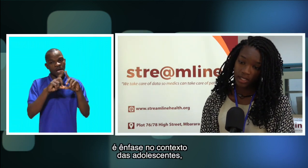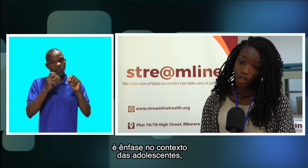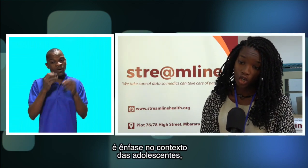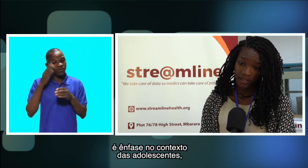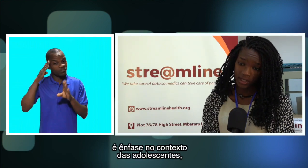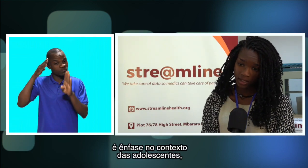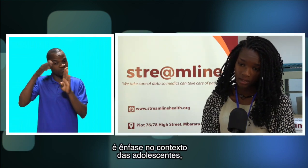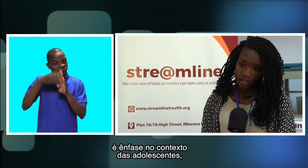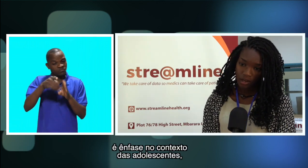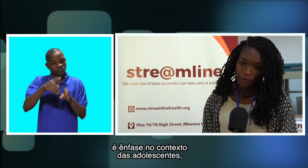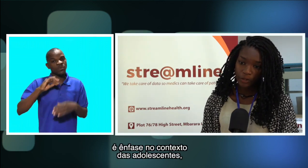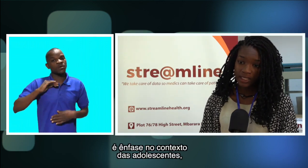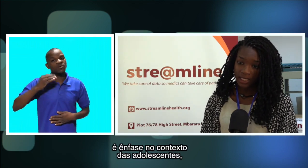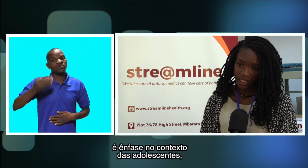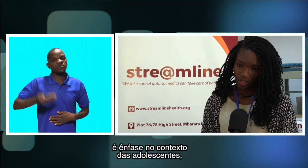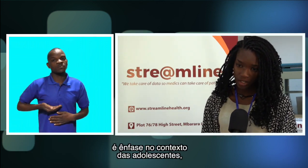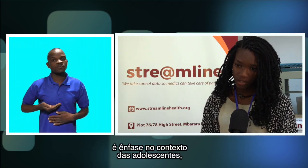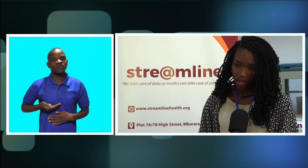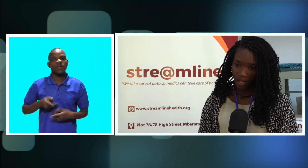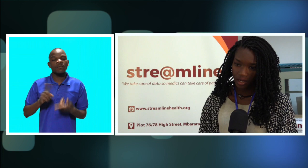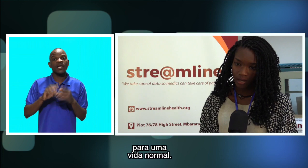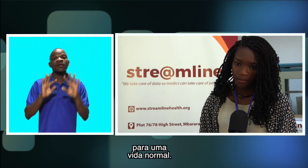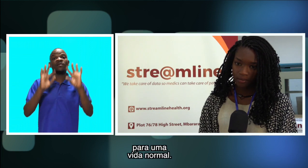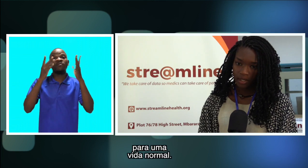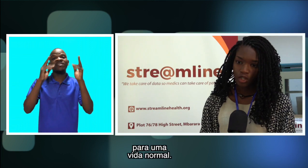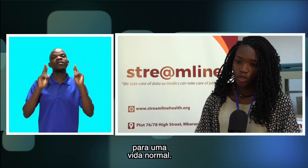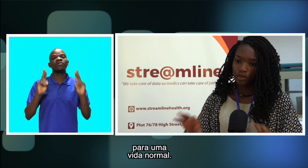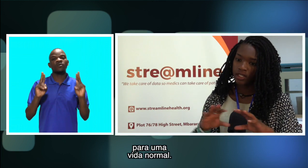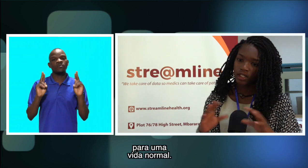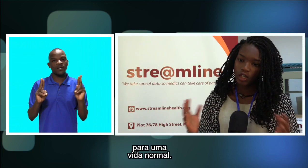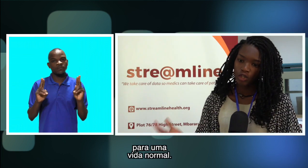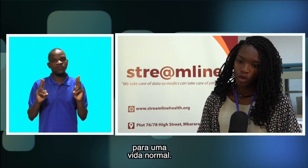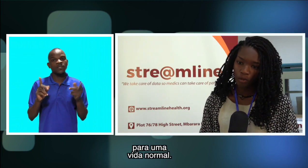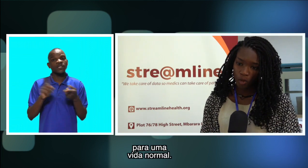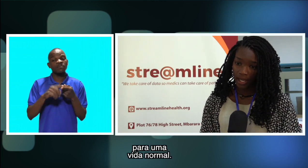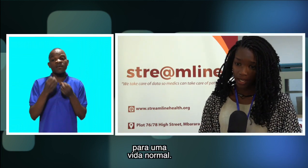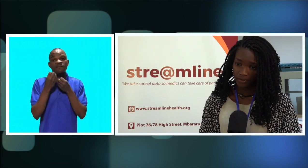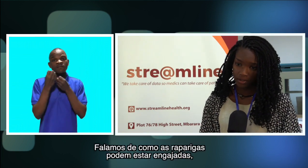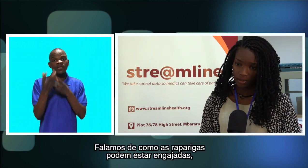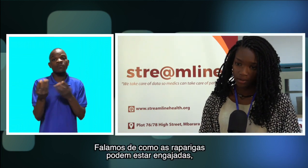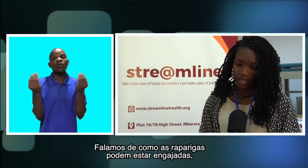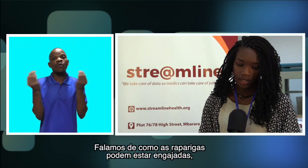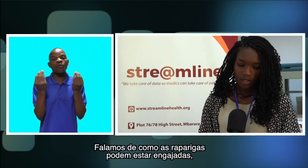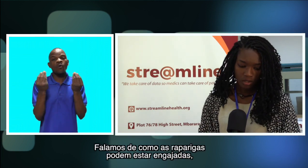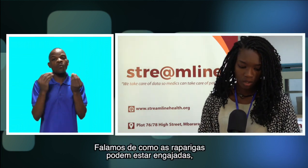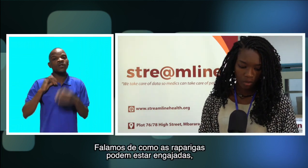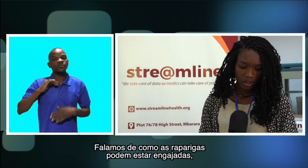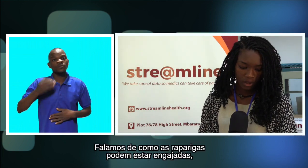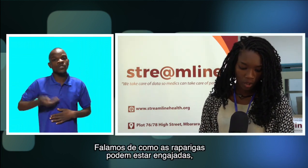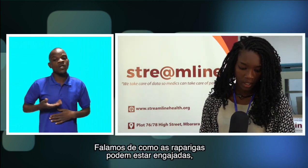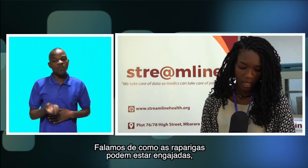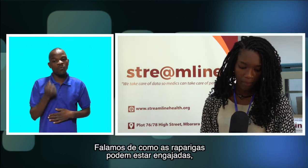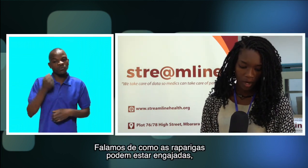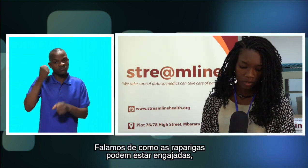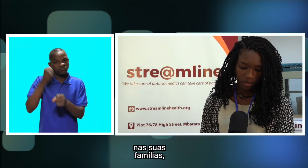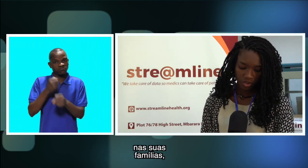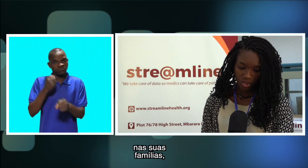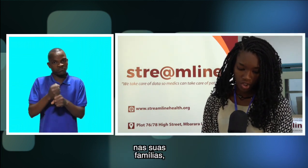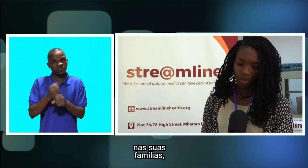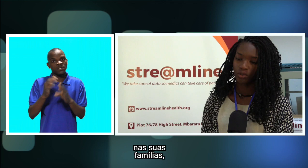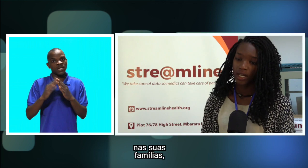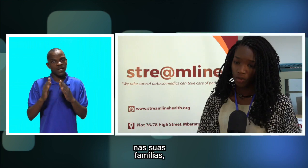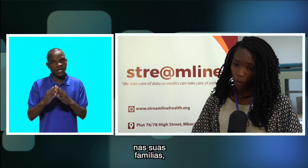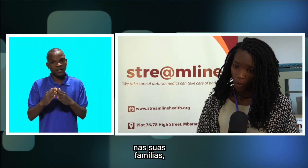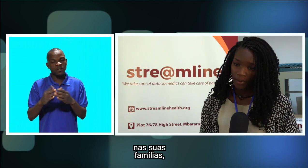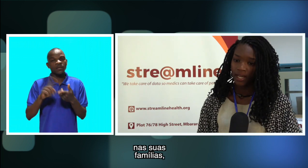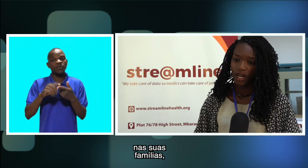É fazer no contexto das adolescentes Para uma vida normal Falamos de como as raparigas Podem estar engajadas nas